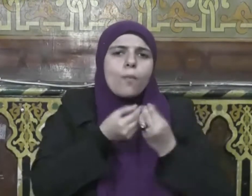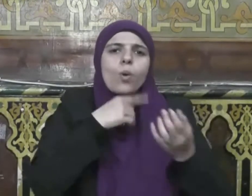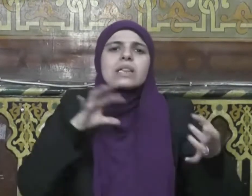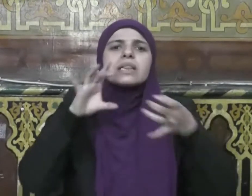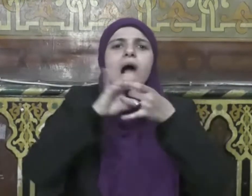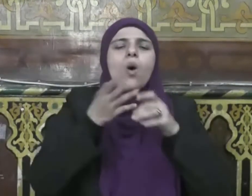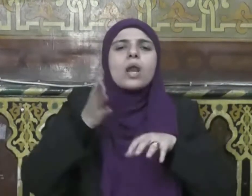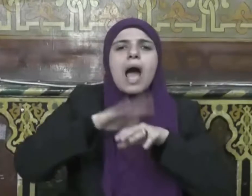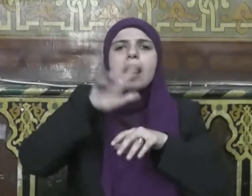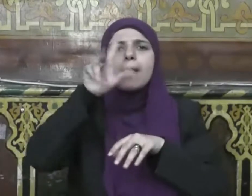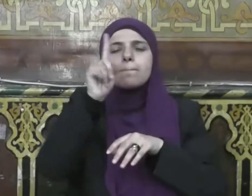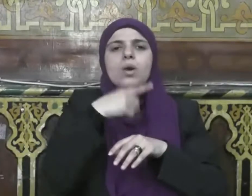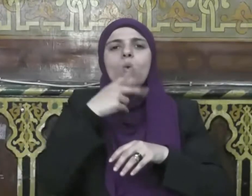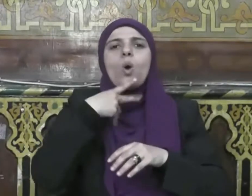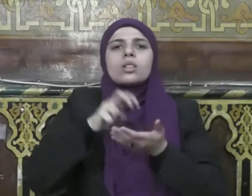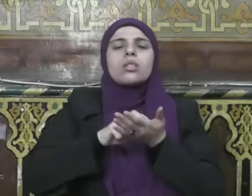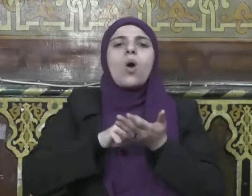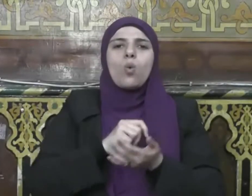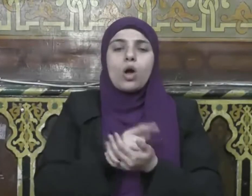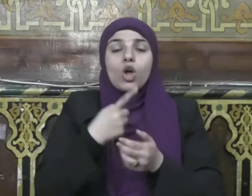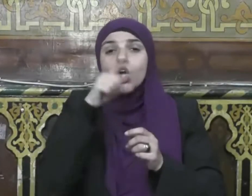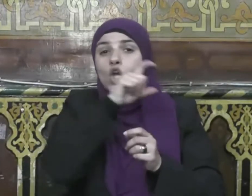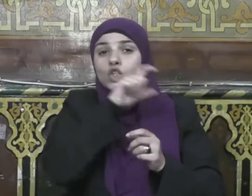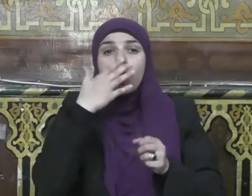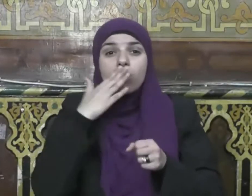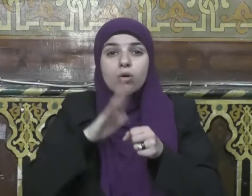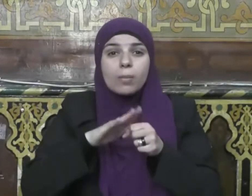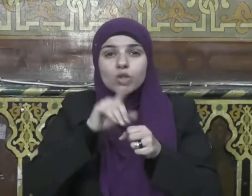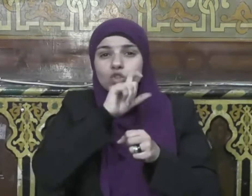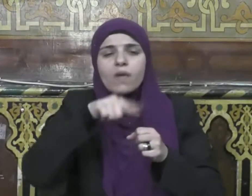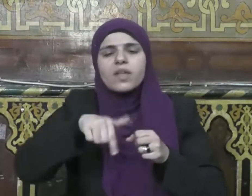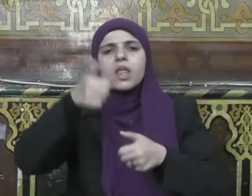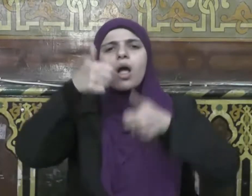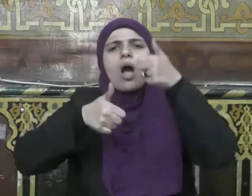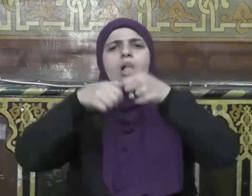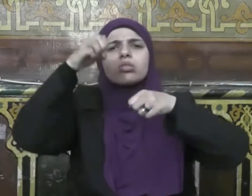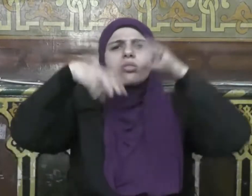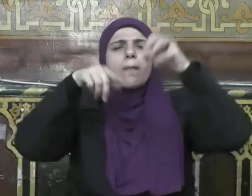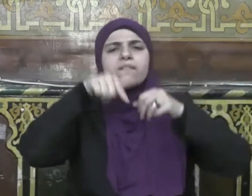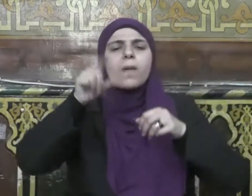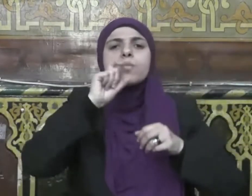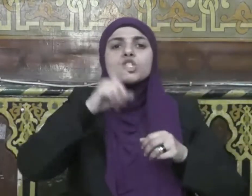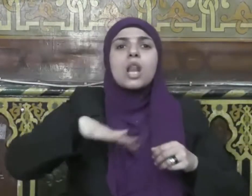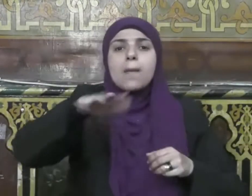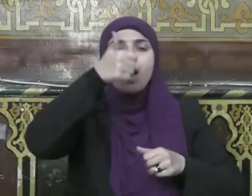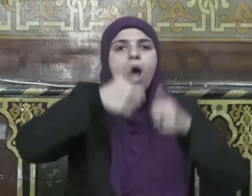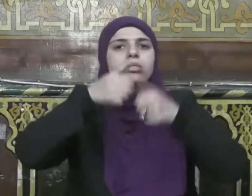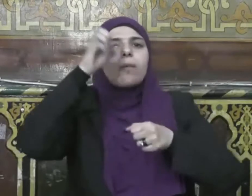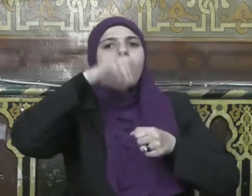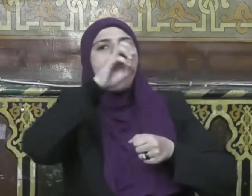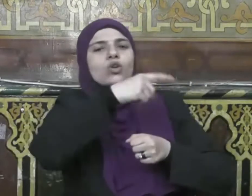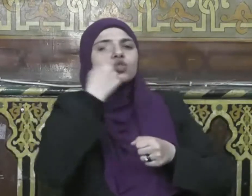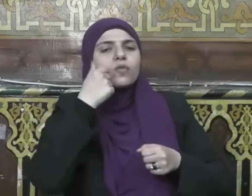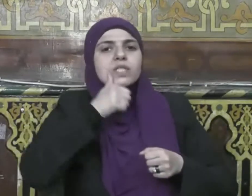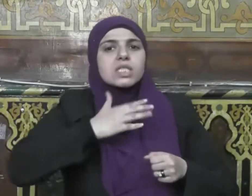فيه المسلم في صبره واحتسابه ومراقبته لله عز وجل